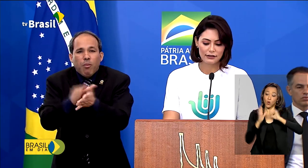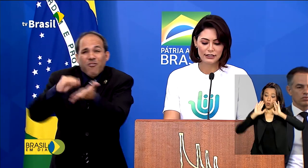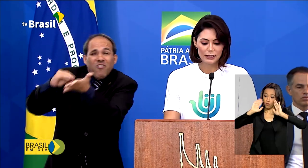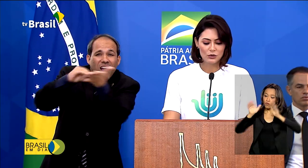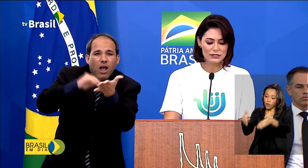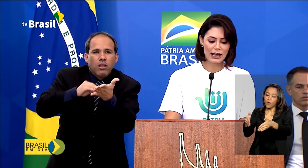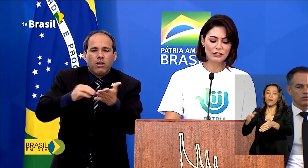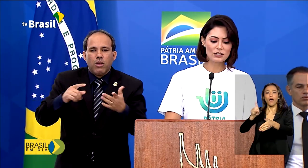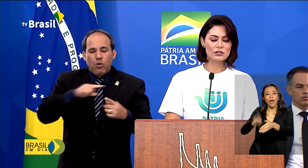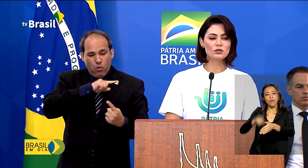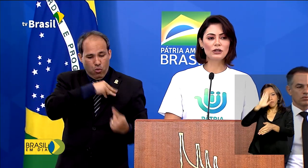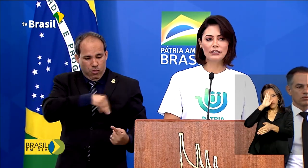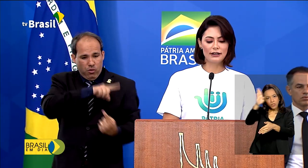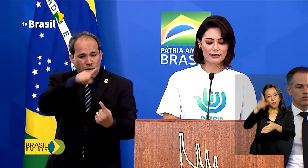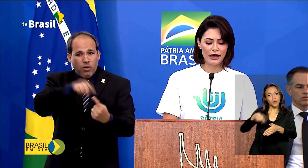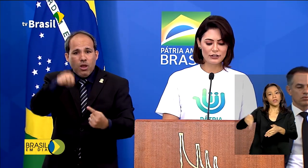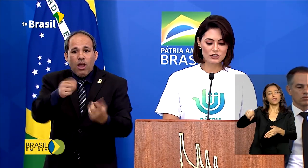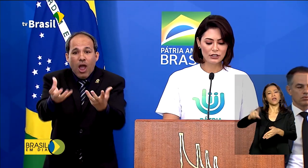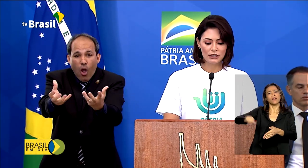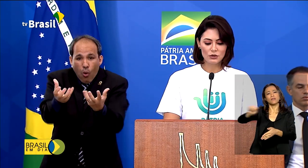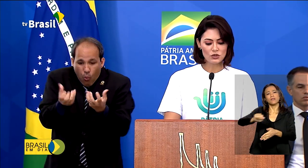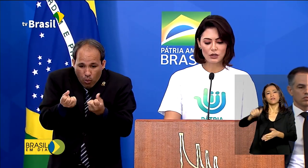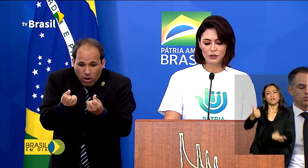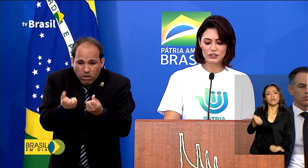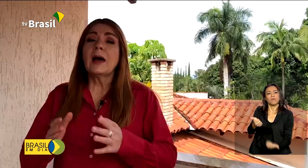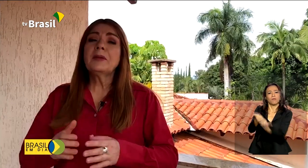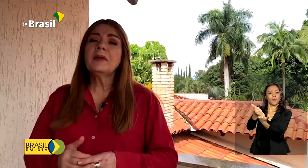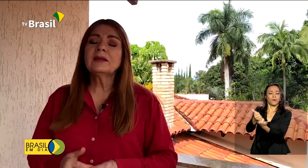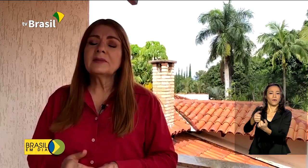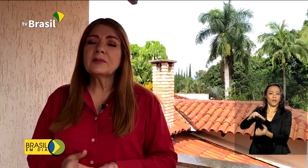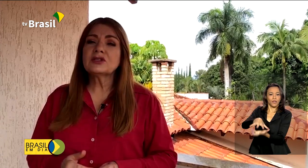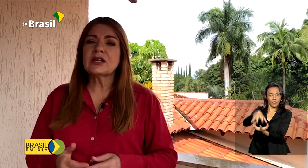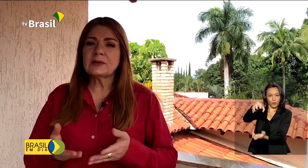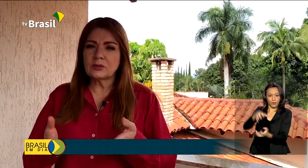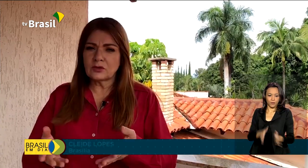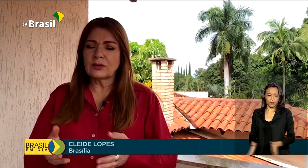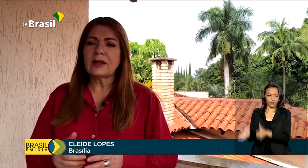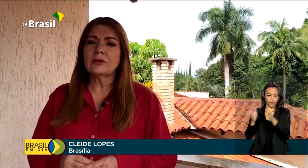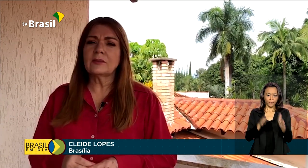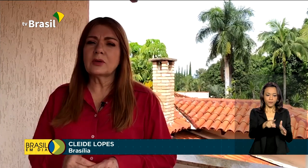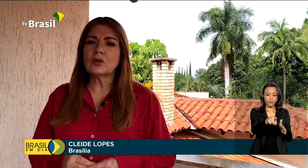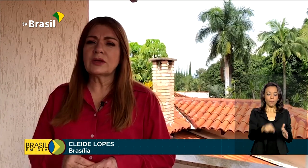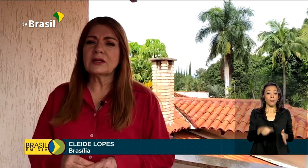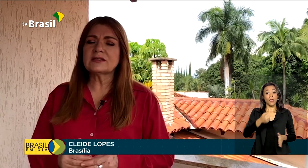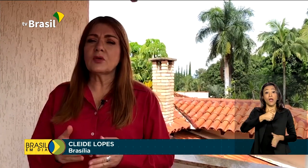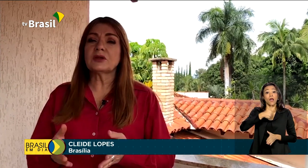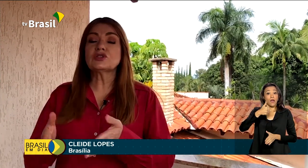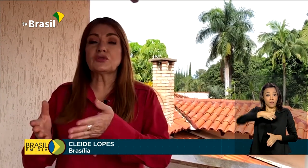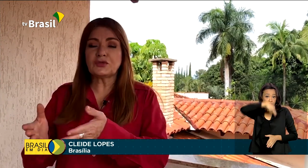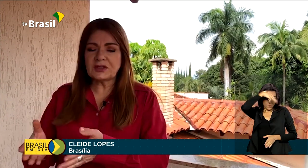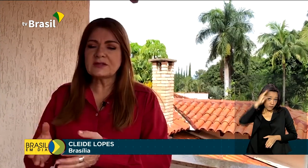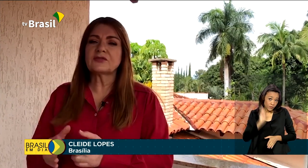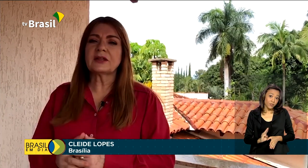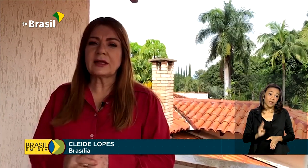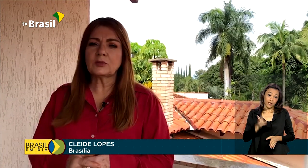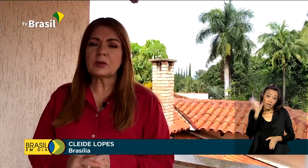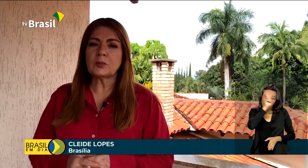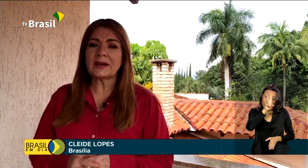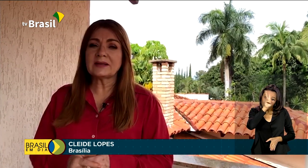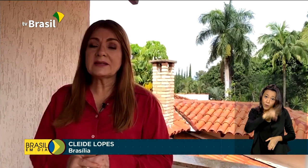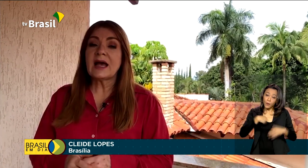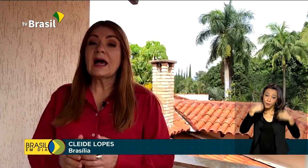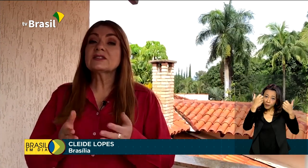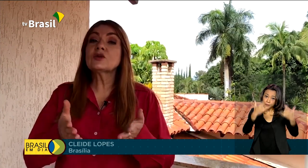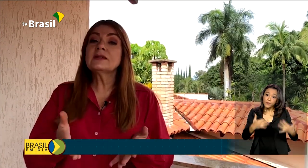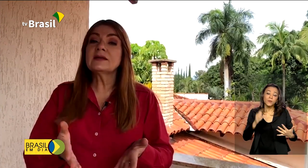principalmente as instituições que cuidam de idosos. A primeira-dama Michele Bolsonaro lembrou que nesse momento difícil enfrentado